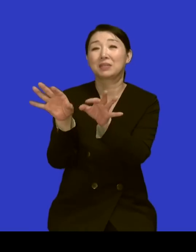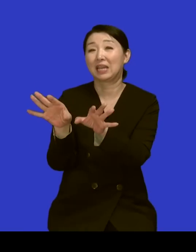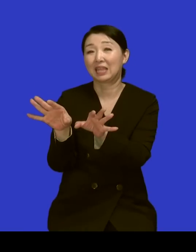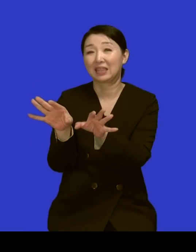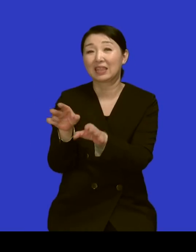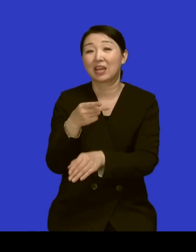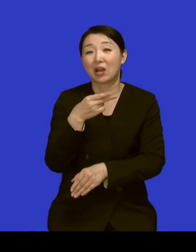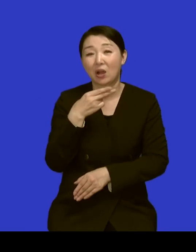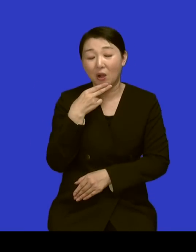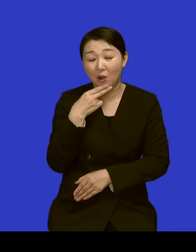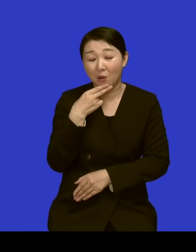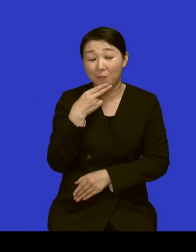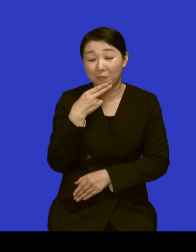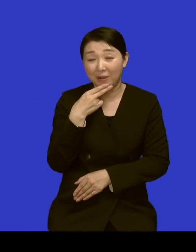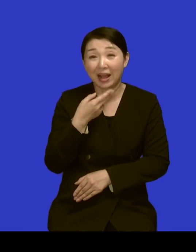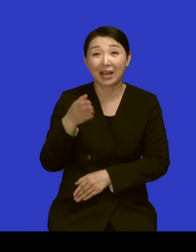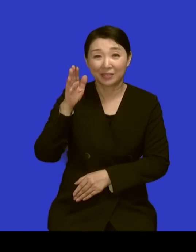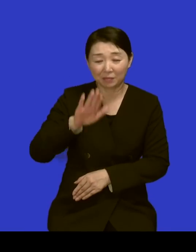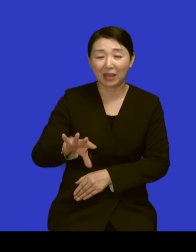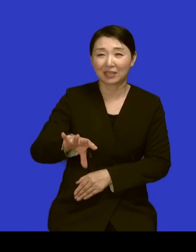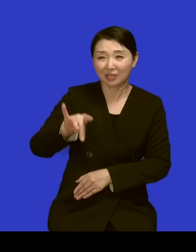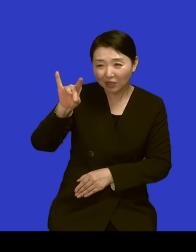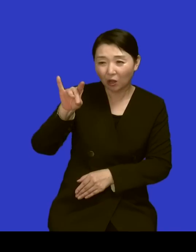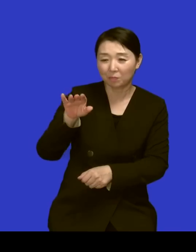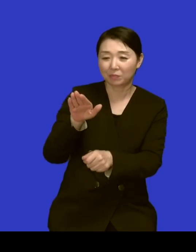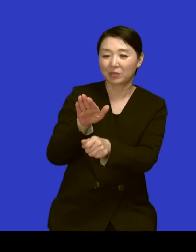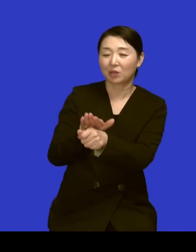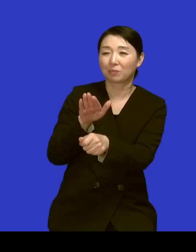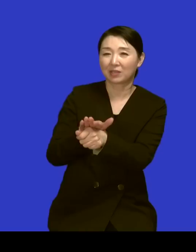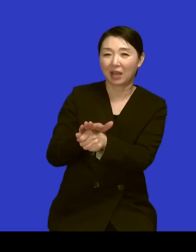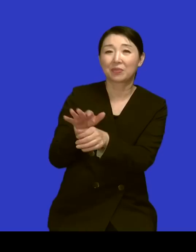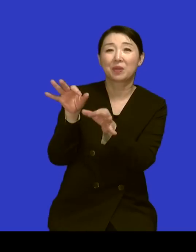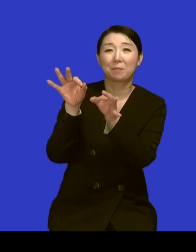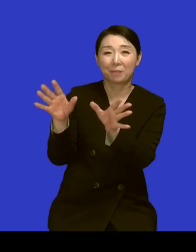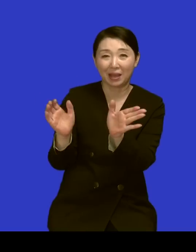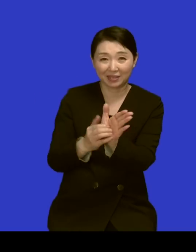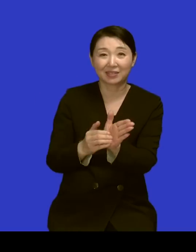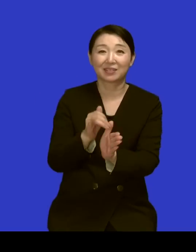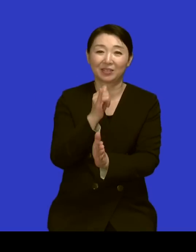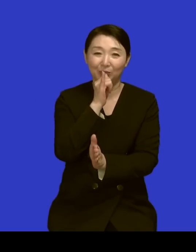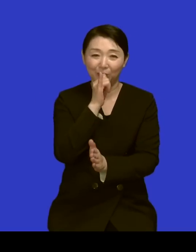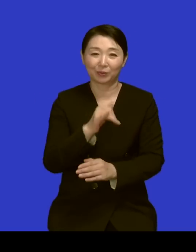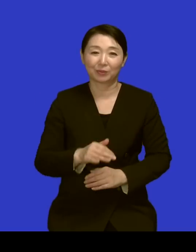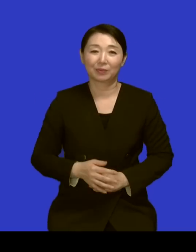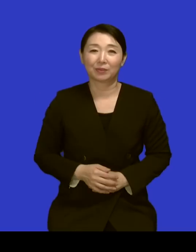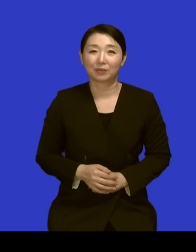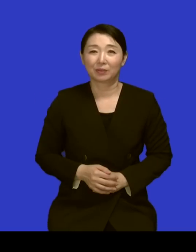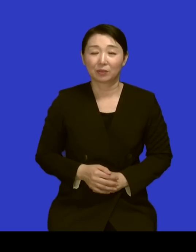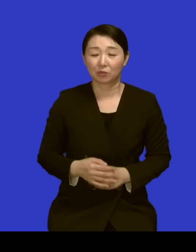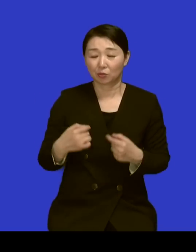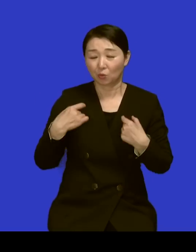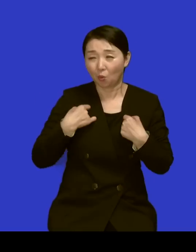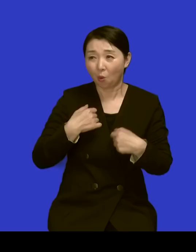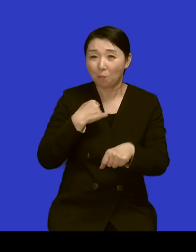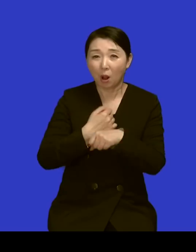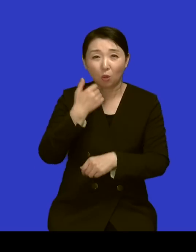처음 그렇게 보여지고 그러다 보니까 이제 이 옷이 도대체 누가 만든 옷이냐